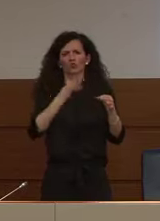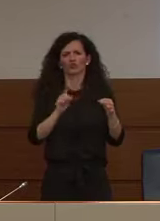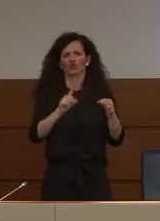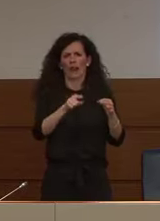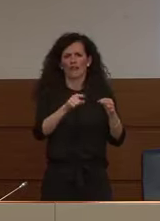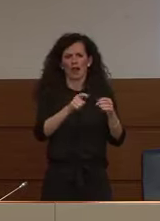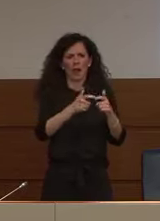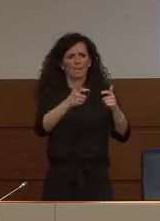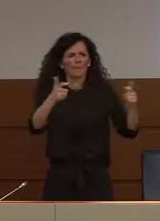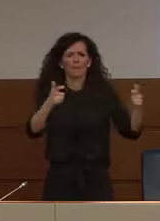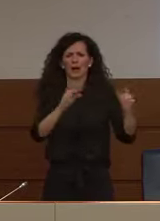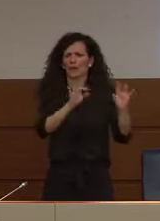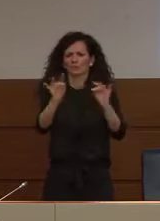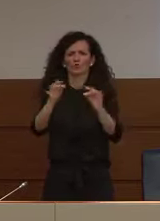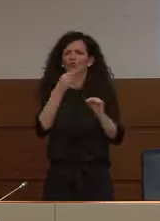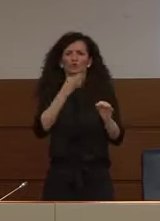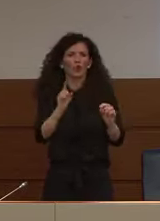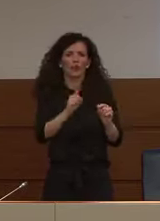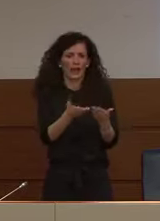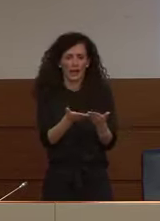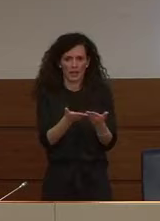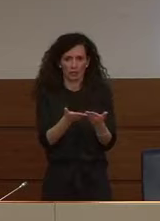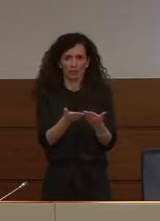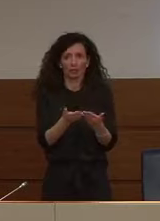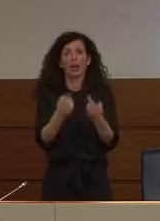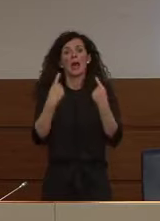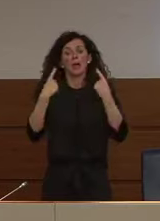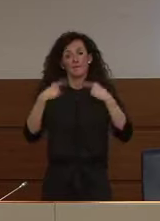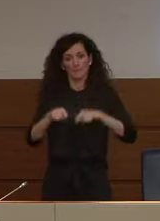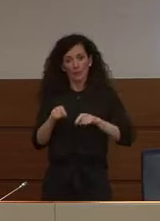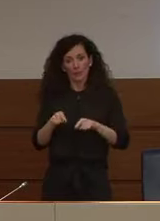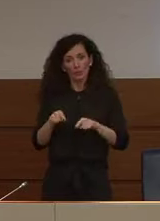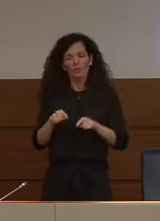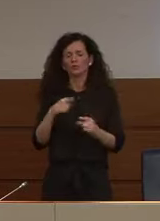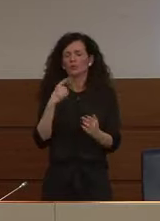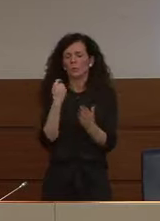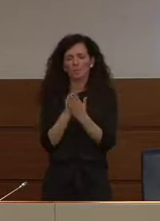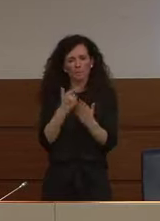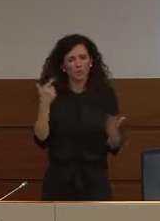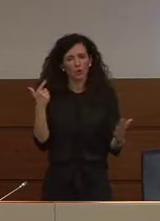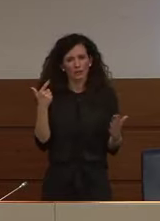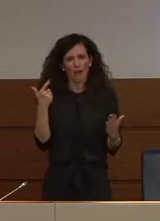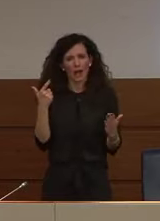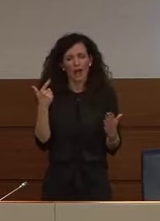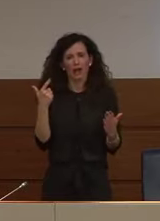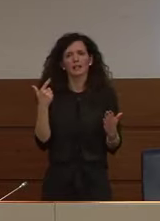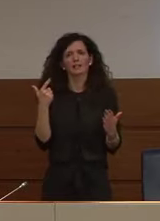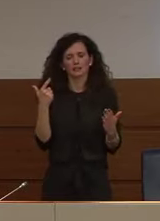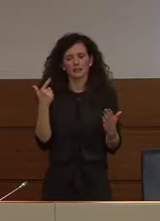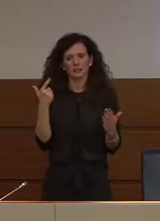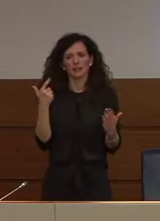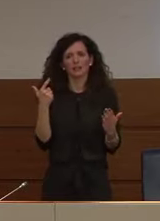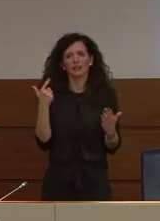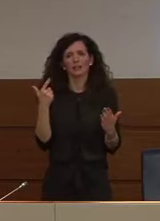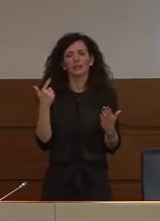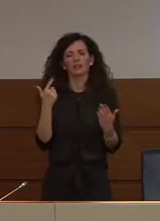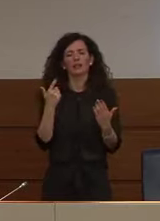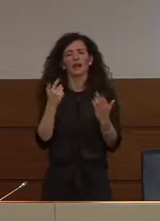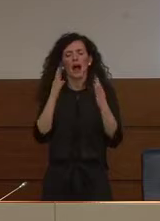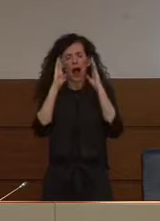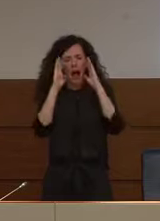motivo per cui è così fondamentale pagare la massima